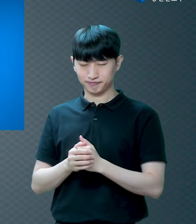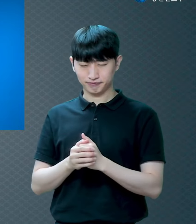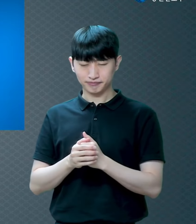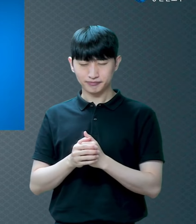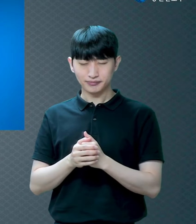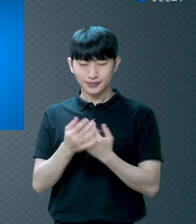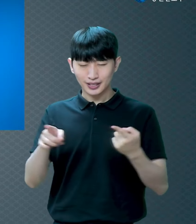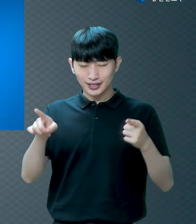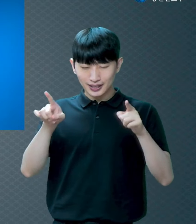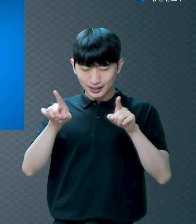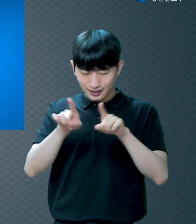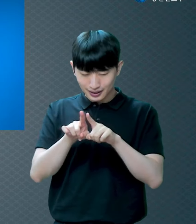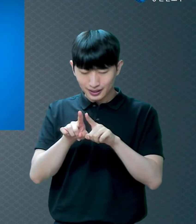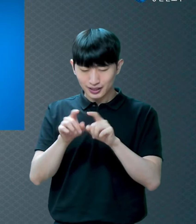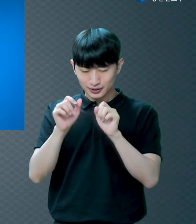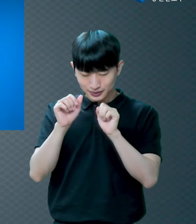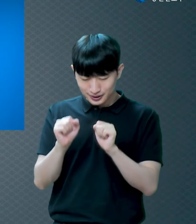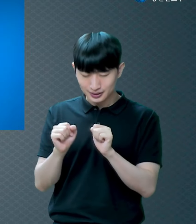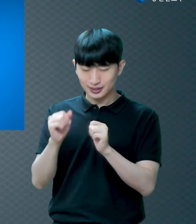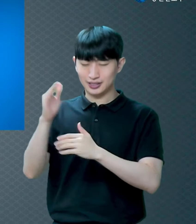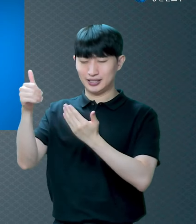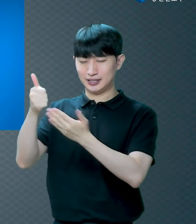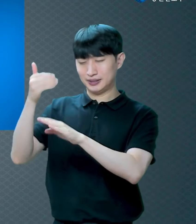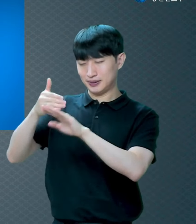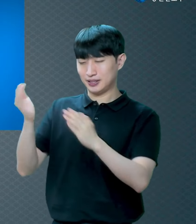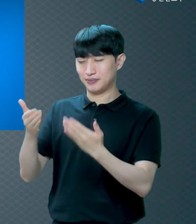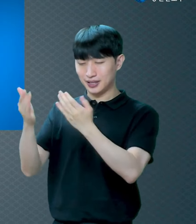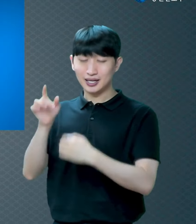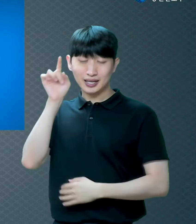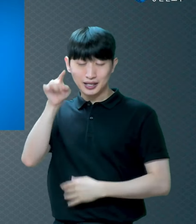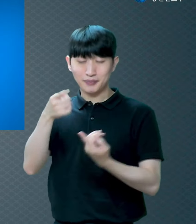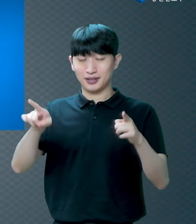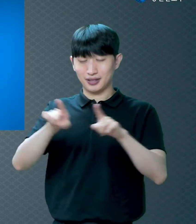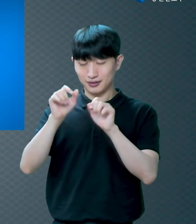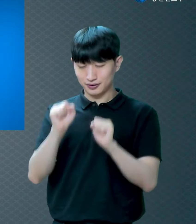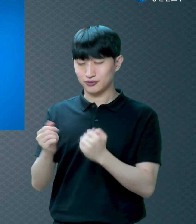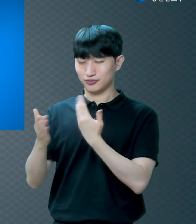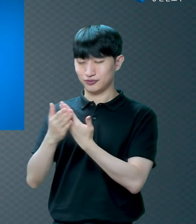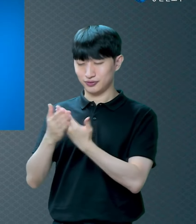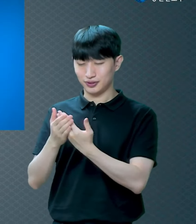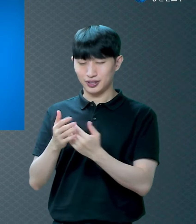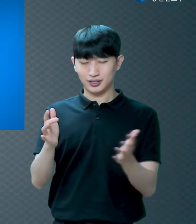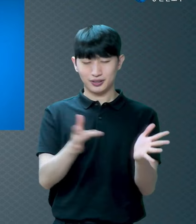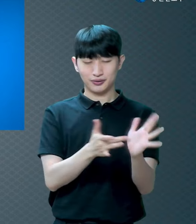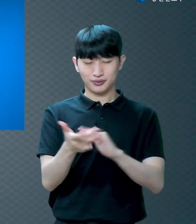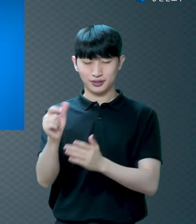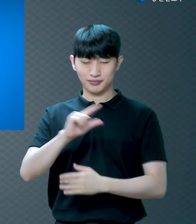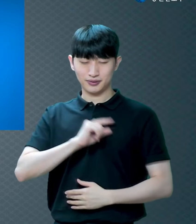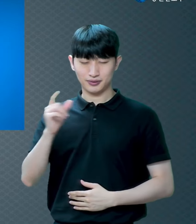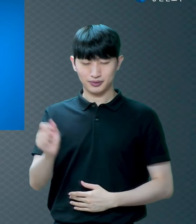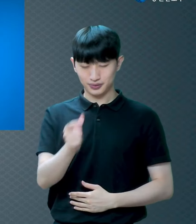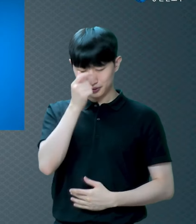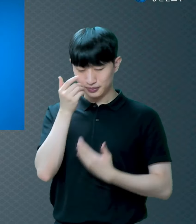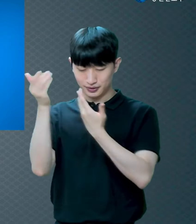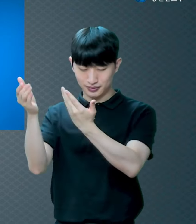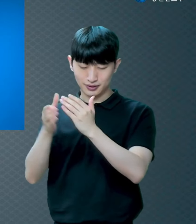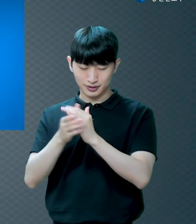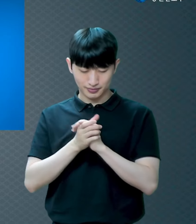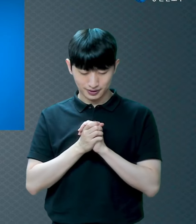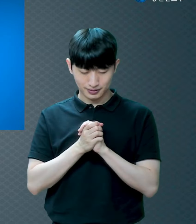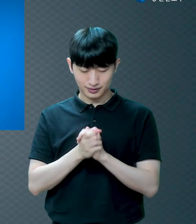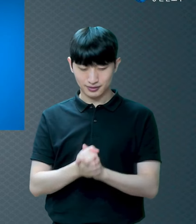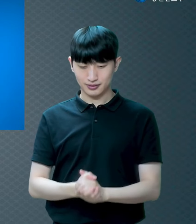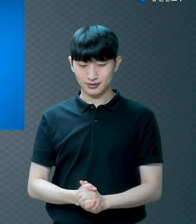주신 주님께 감사드리고 내일도 도와주옵소서 예수님의 이름으로 기도합니다 아멘